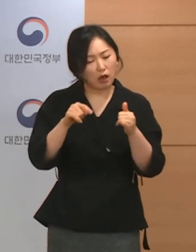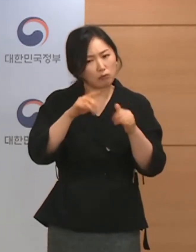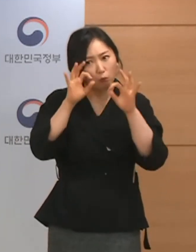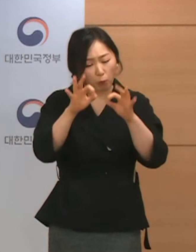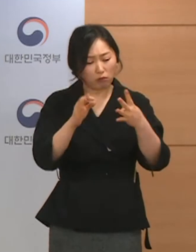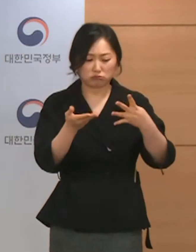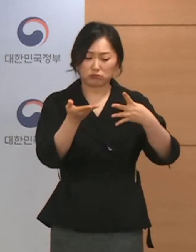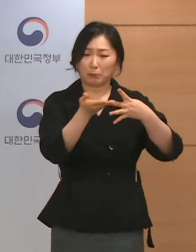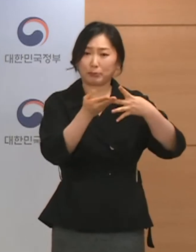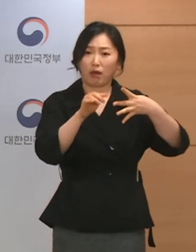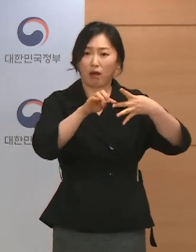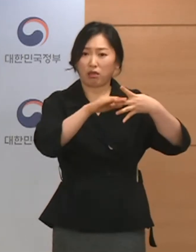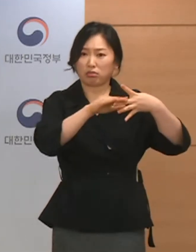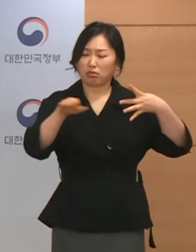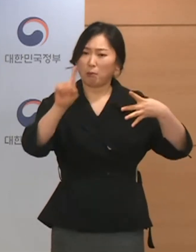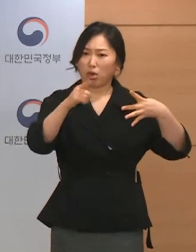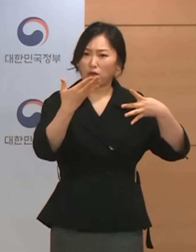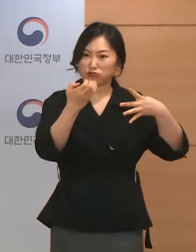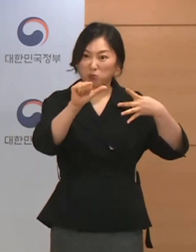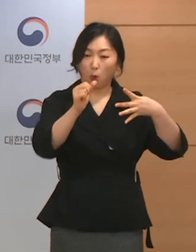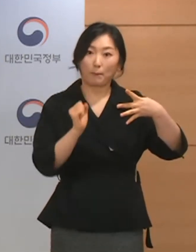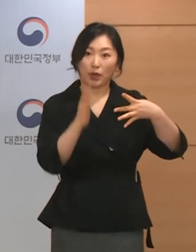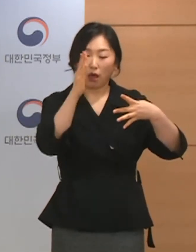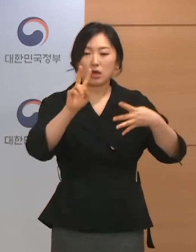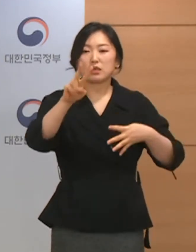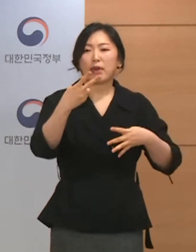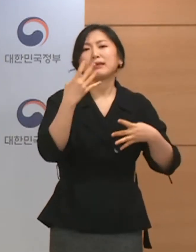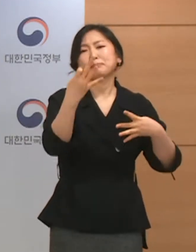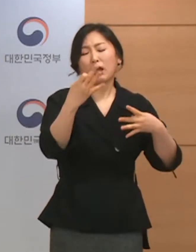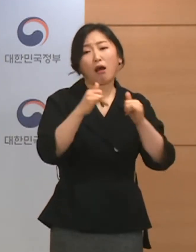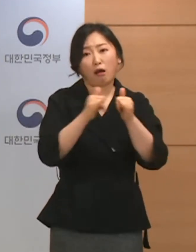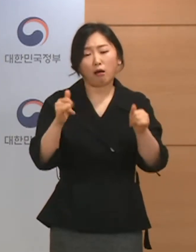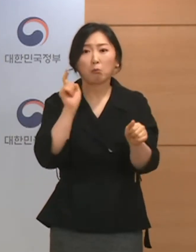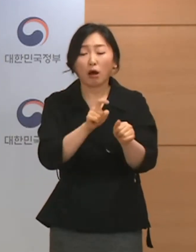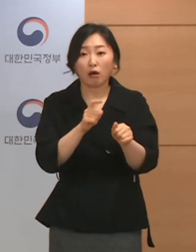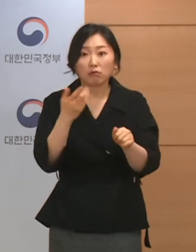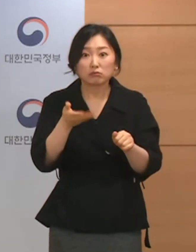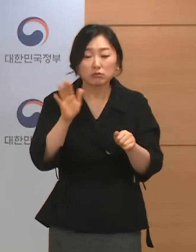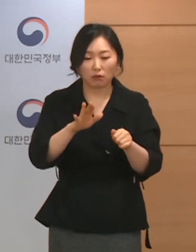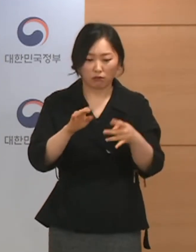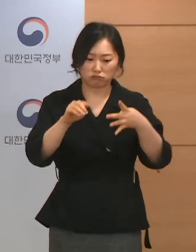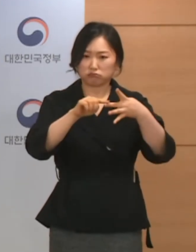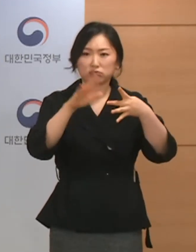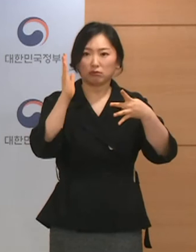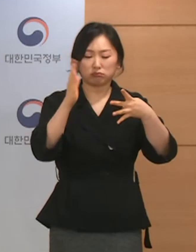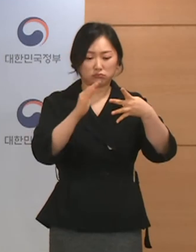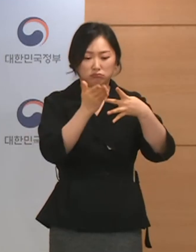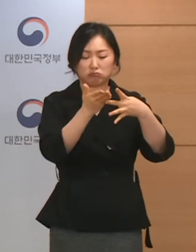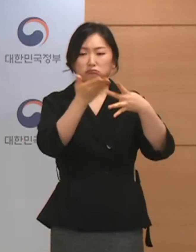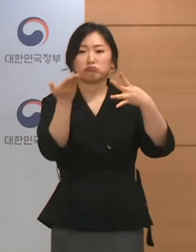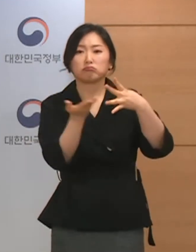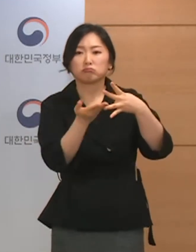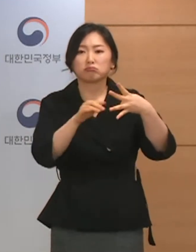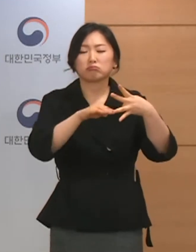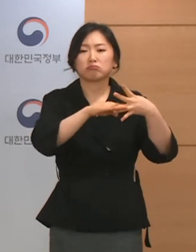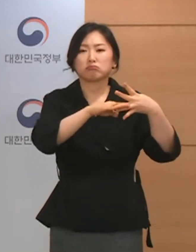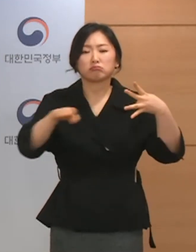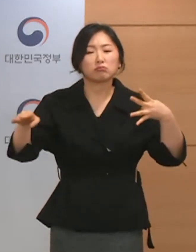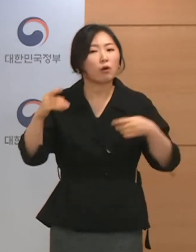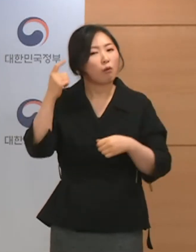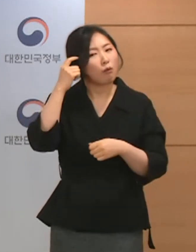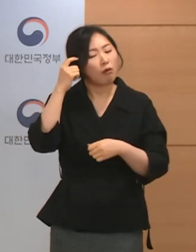기준인 195명을 넘어 214명에 달하는데 3단계가 아닌 2단계 그대로 가는 이유가